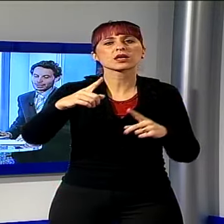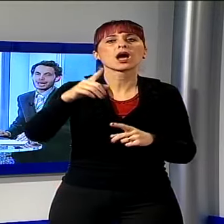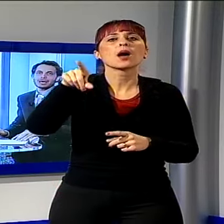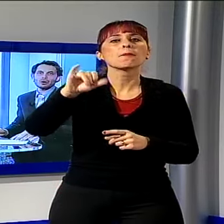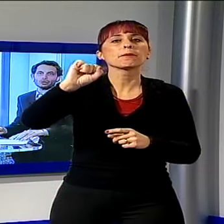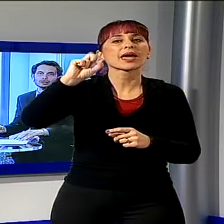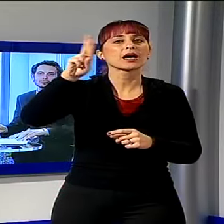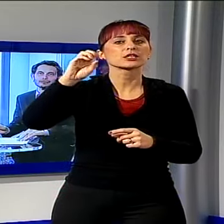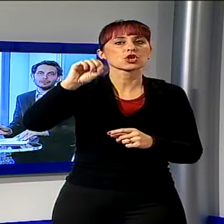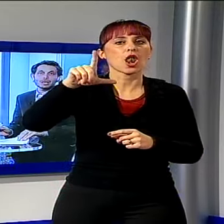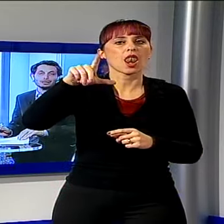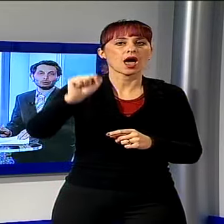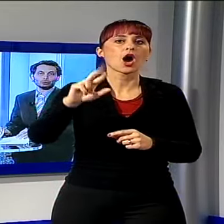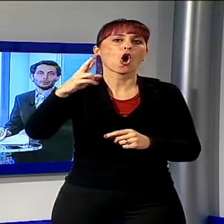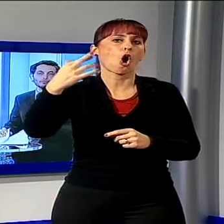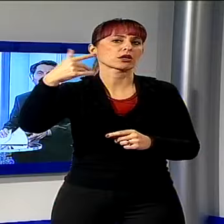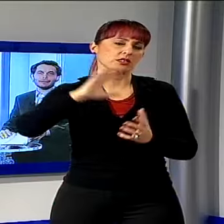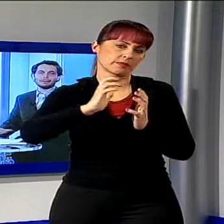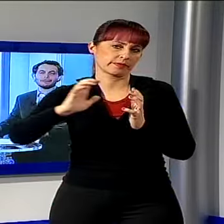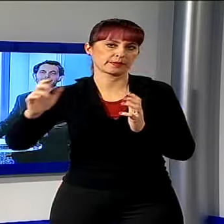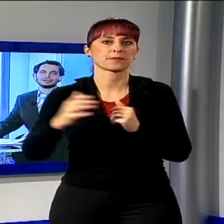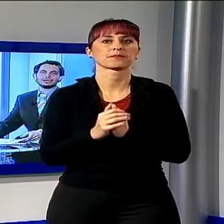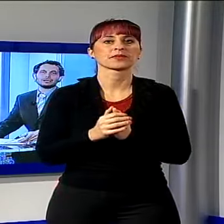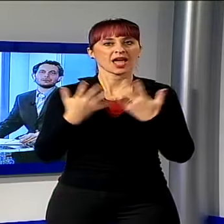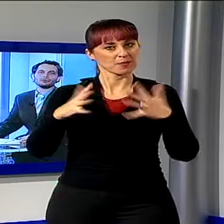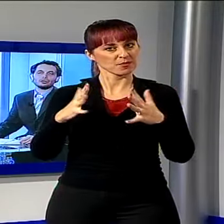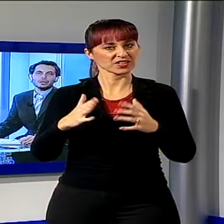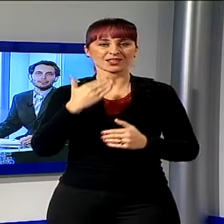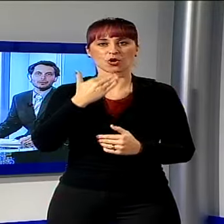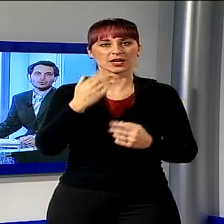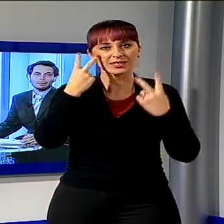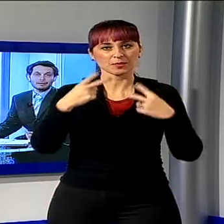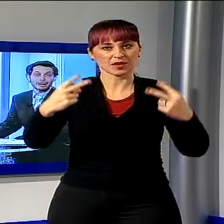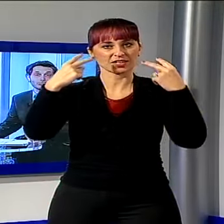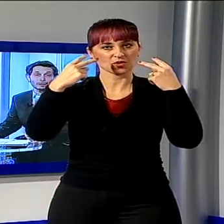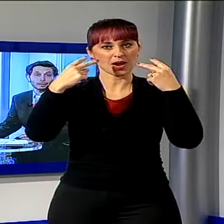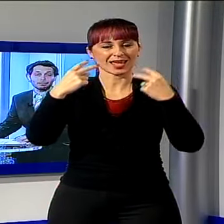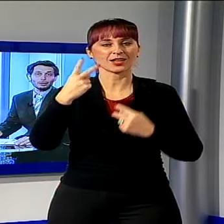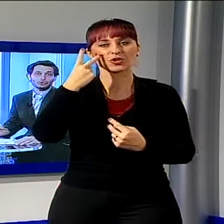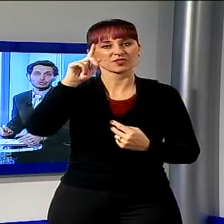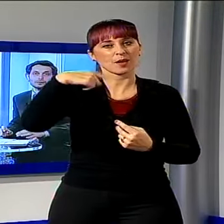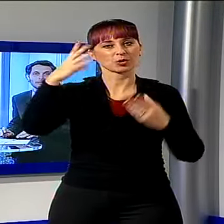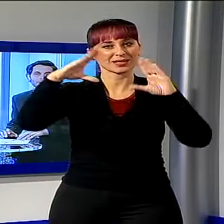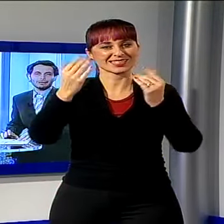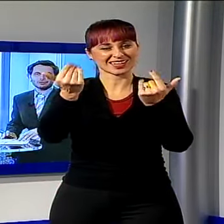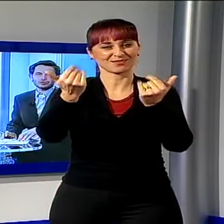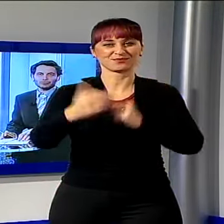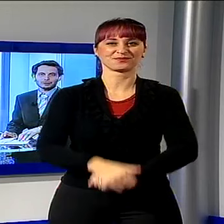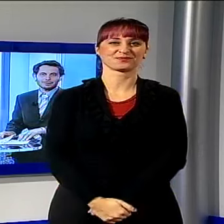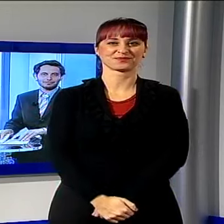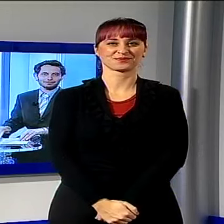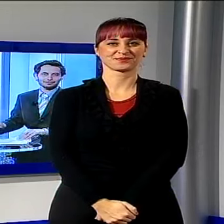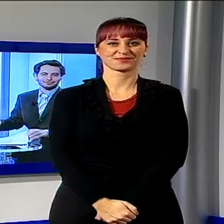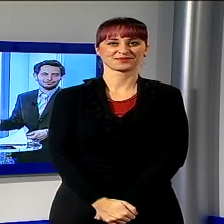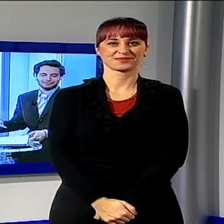Piazzolla e Ortis. È tutto per la prima parte degli RTG Noi, una breve pausa e poi ci ritroviamo per la pagina